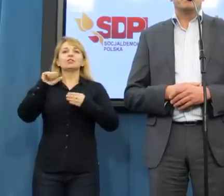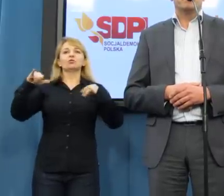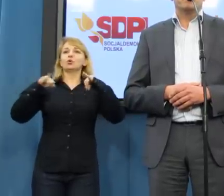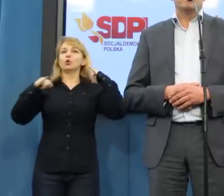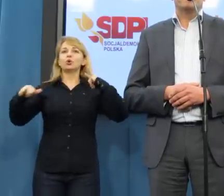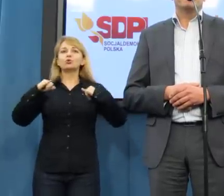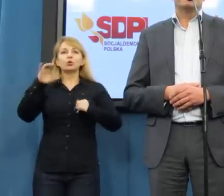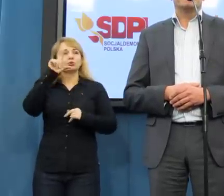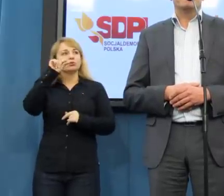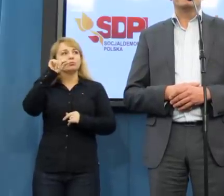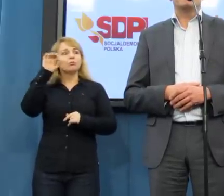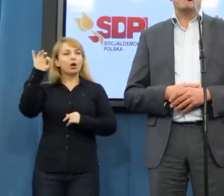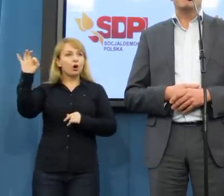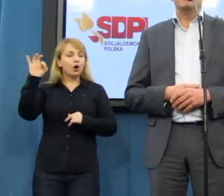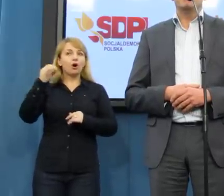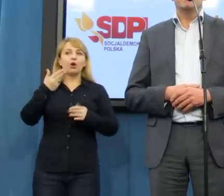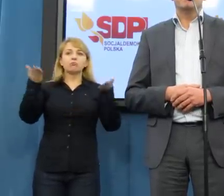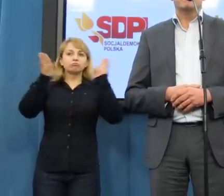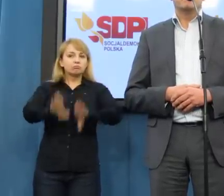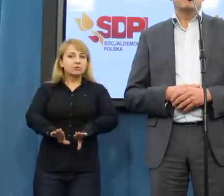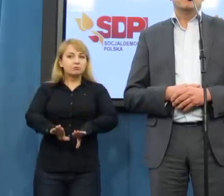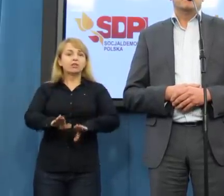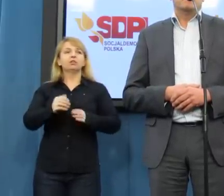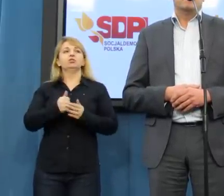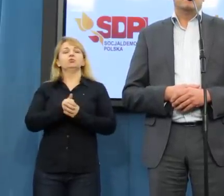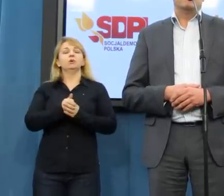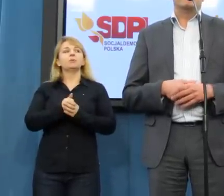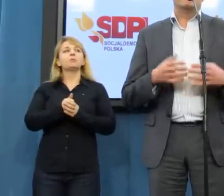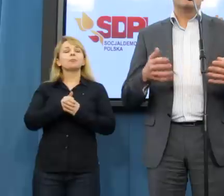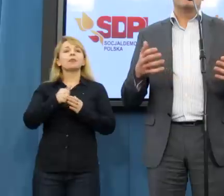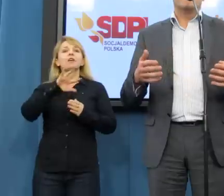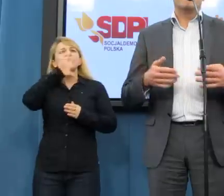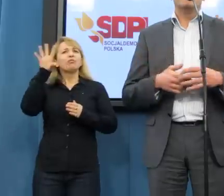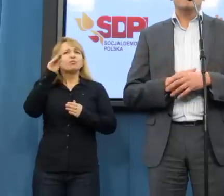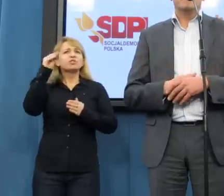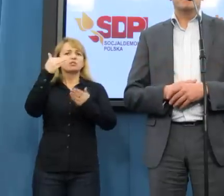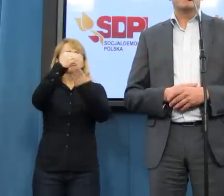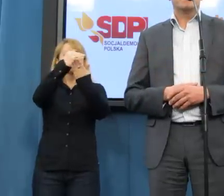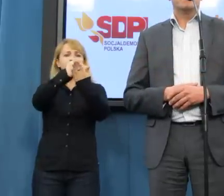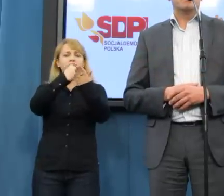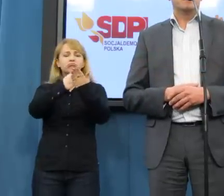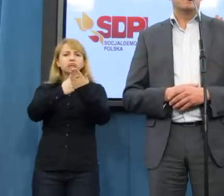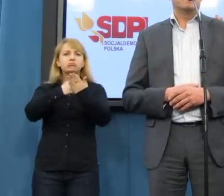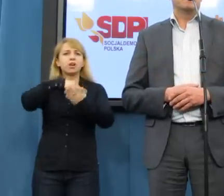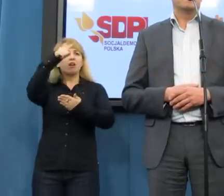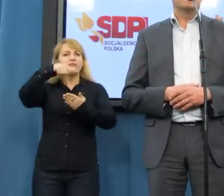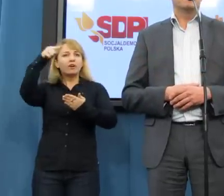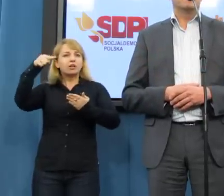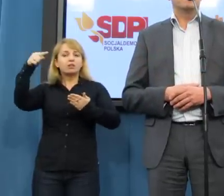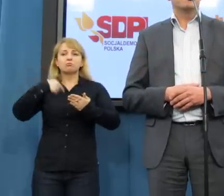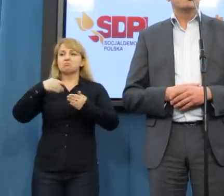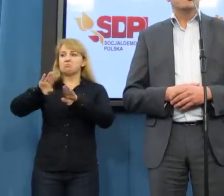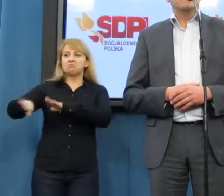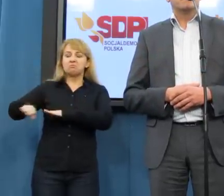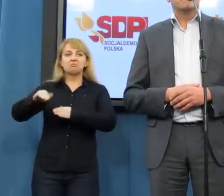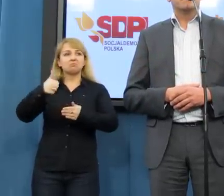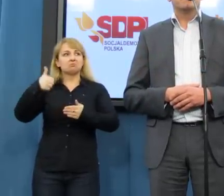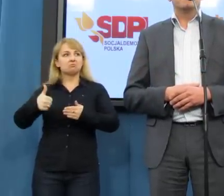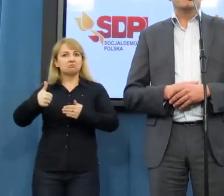rządów Platformy Obywatelskiej spadliśmy we wszelkich rankingach na ostatnie pozycje. Jesteśmy